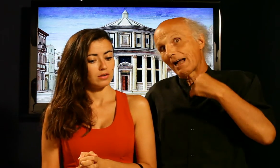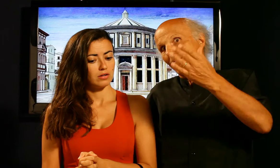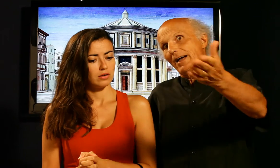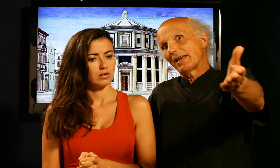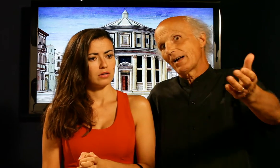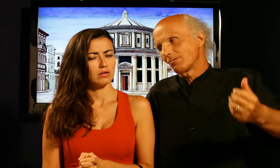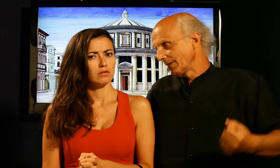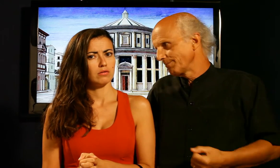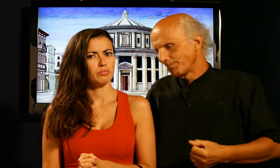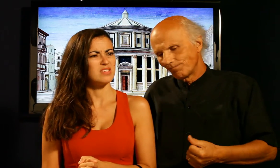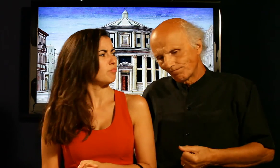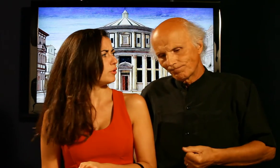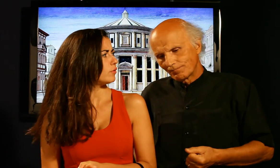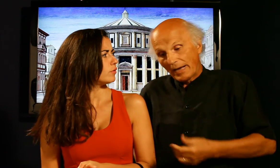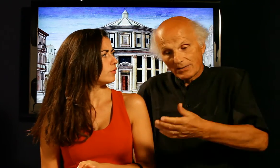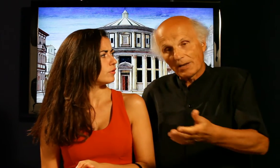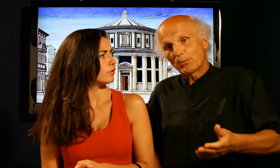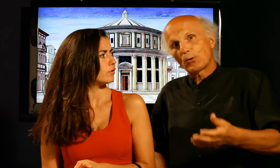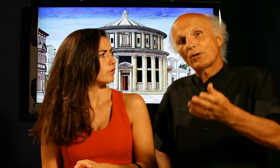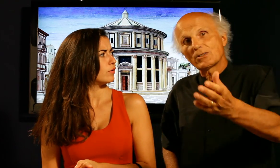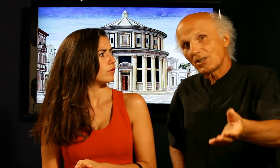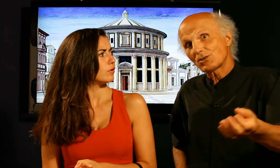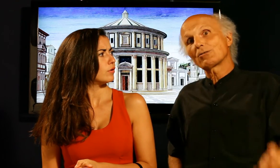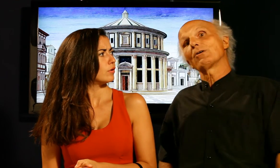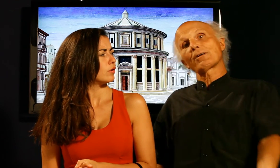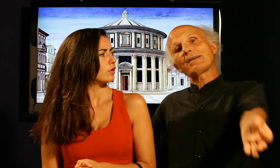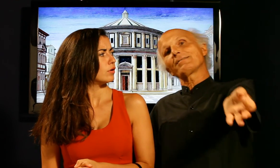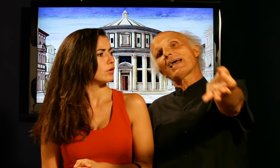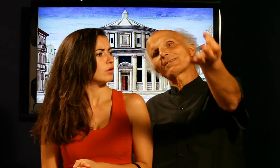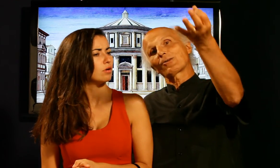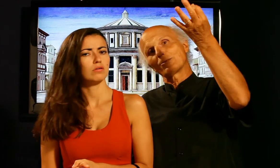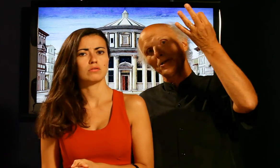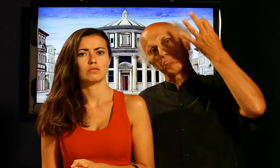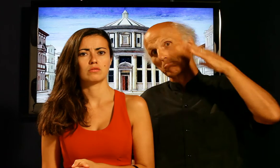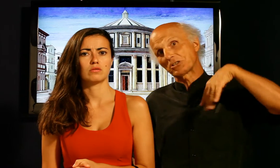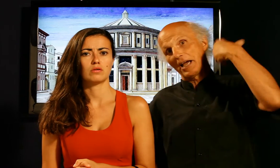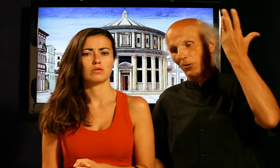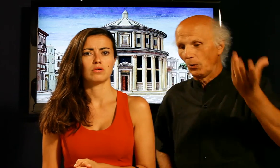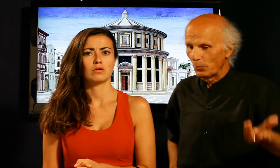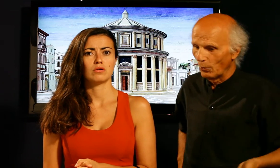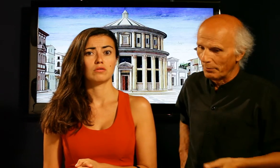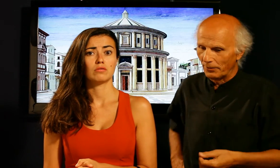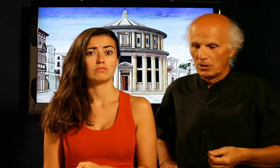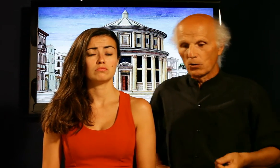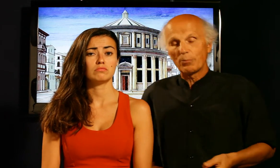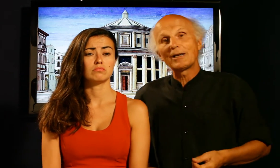andare avanti per esempio per esempio con il sì si torna indietro di un secolo più o meno come nel